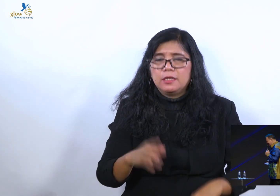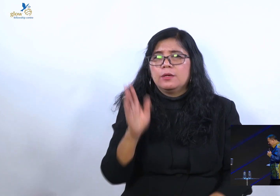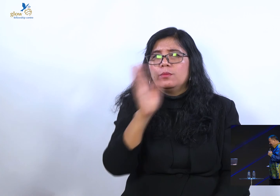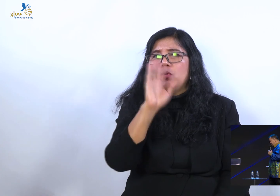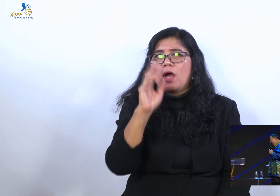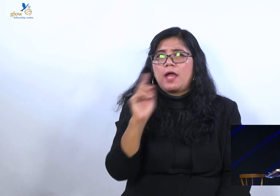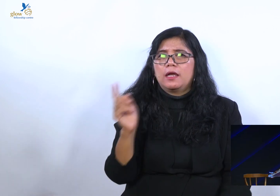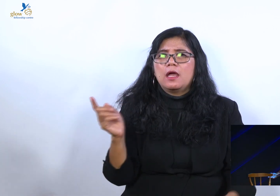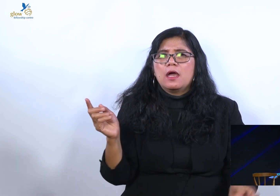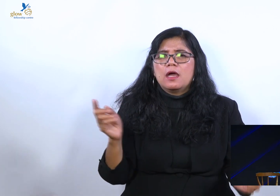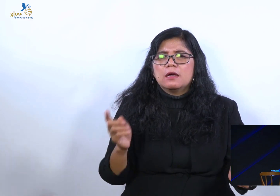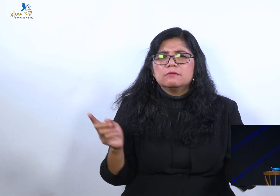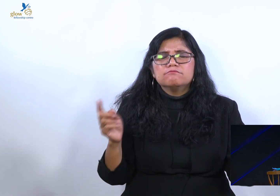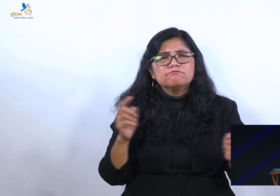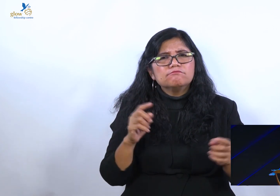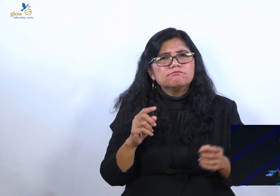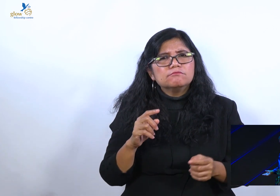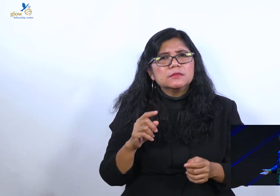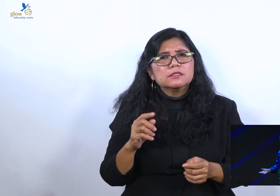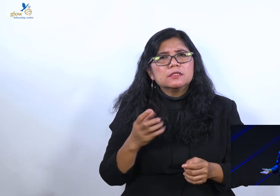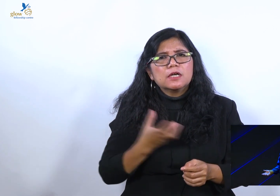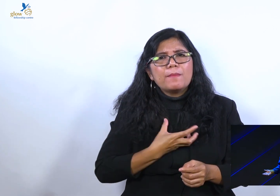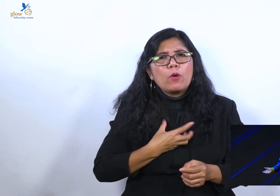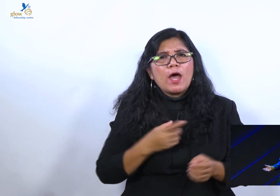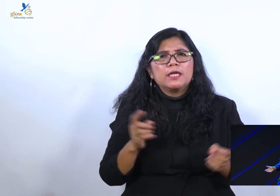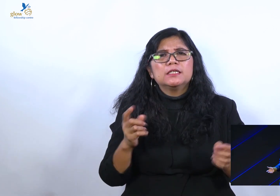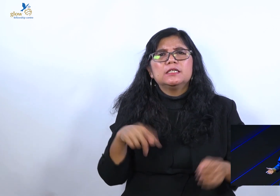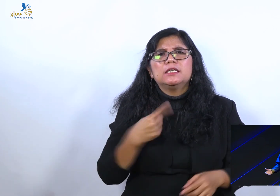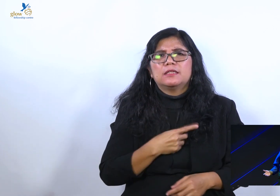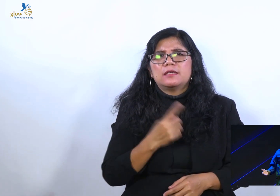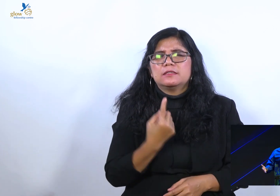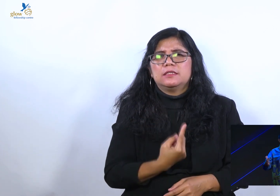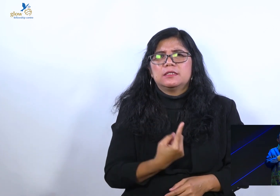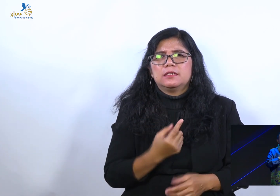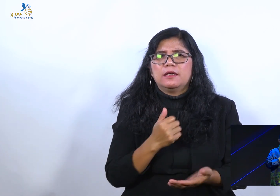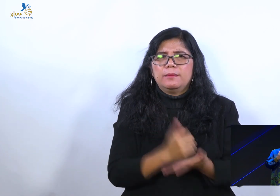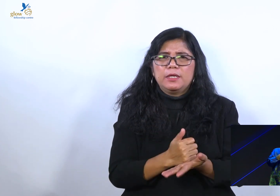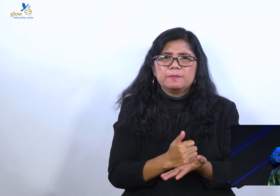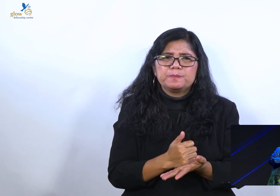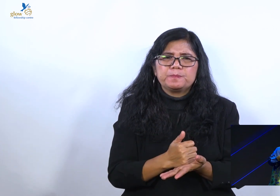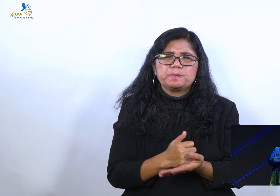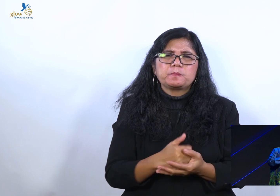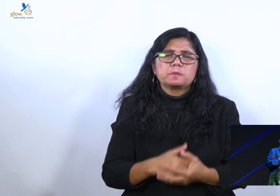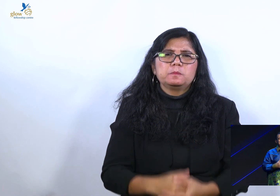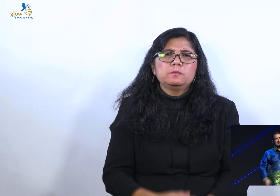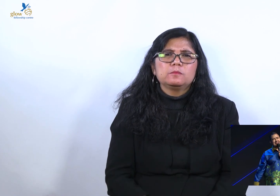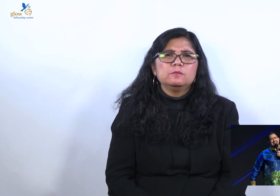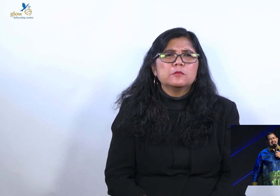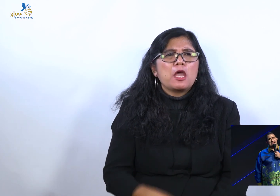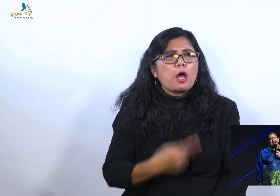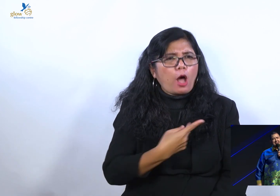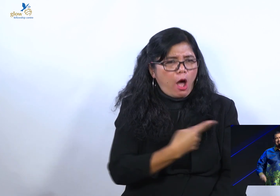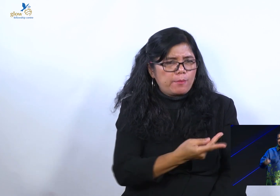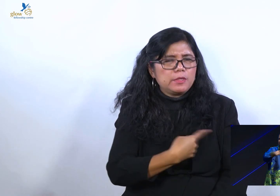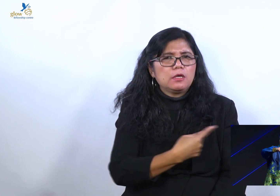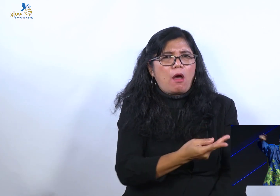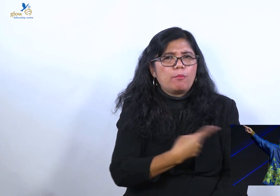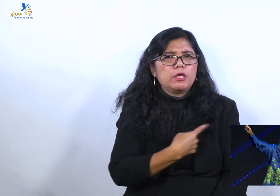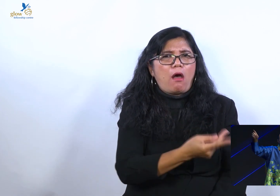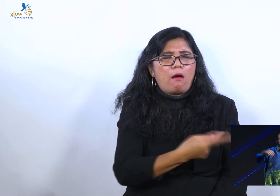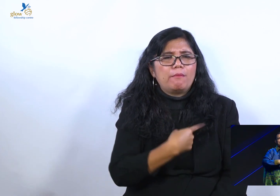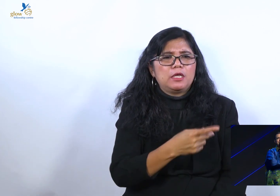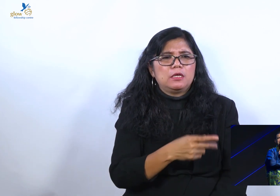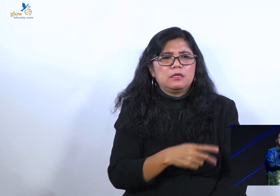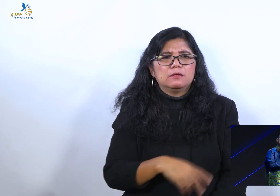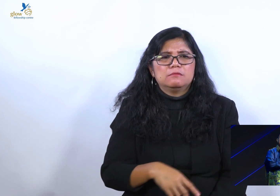Ada orang yang bilang. Tuhan aku sudah bernubuat demi nama. Maka aku sudah usir setan. Kami. Kami. Kami. Yesus